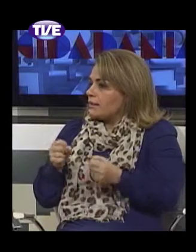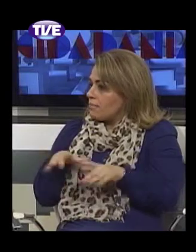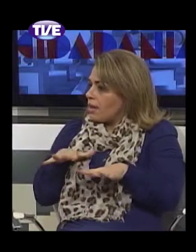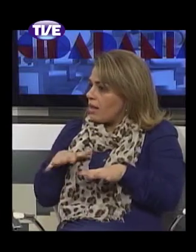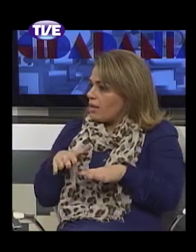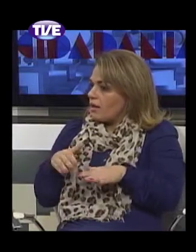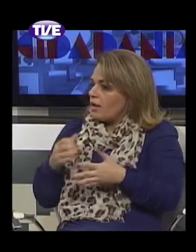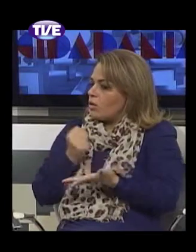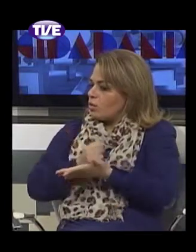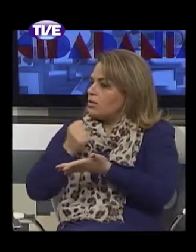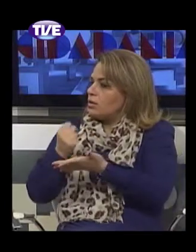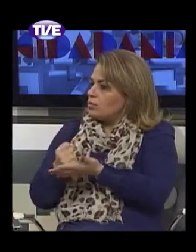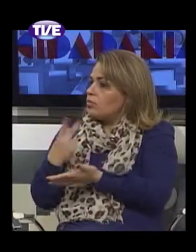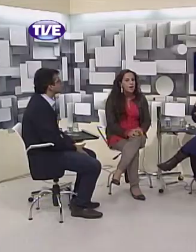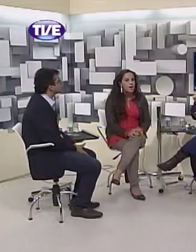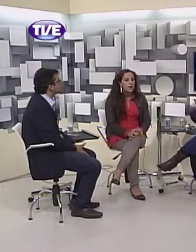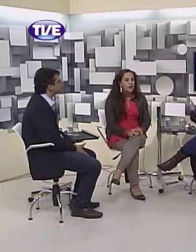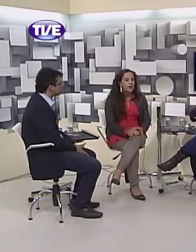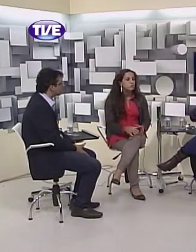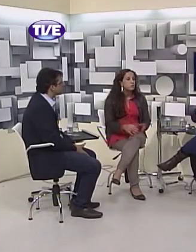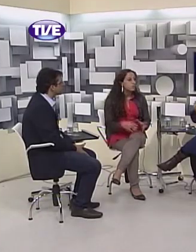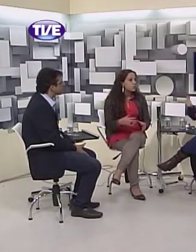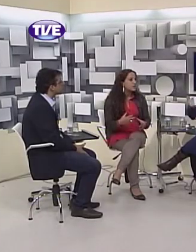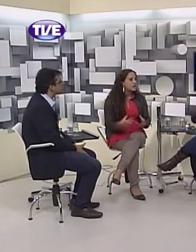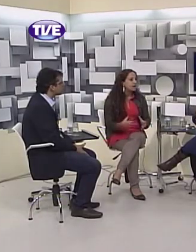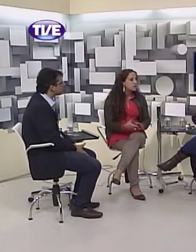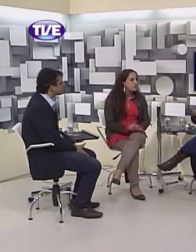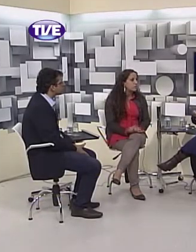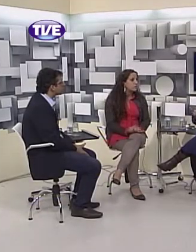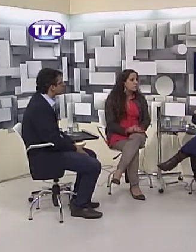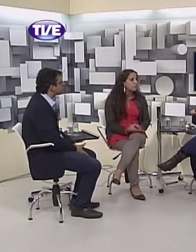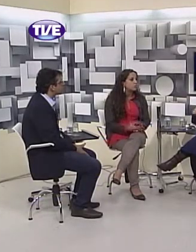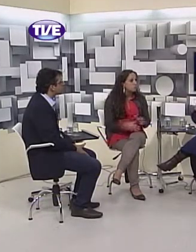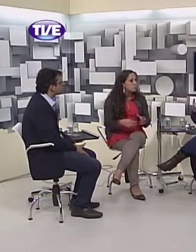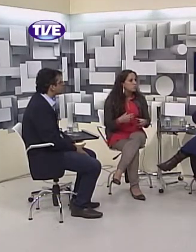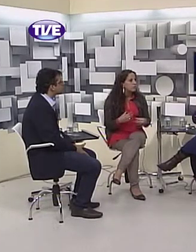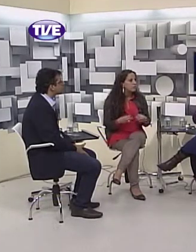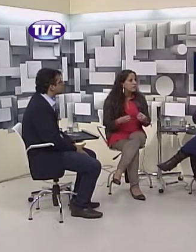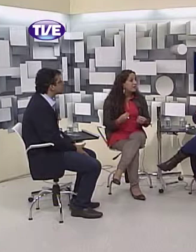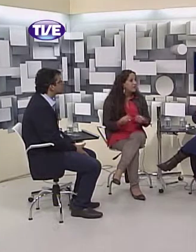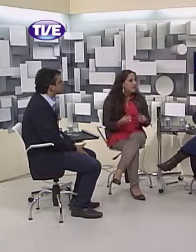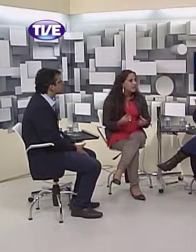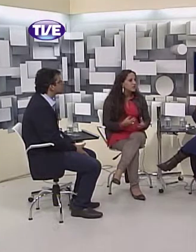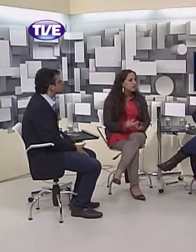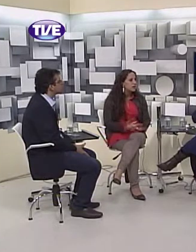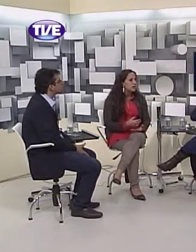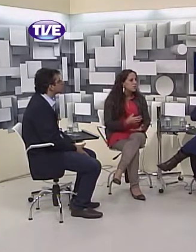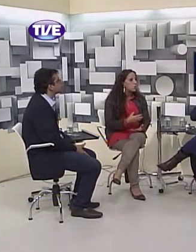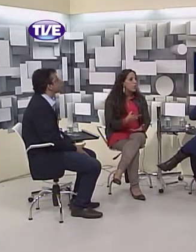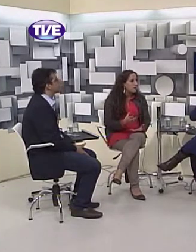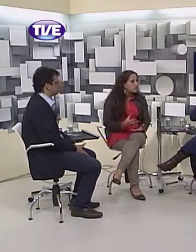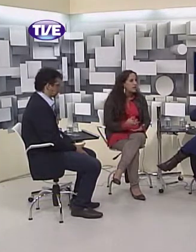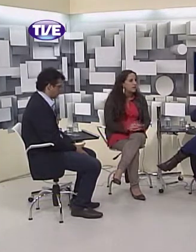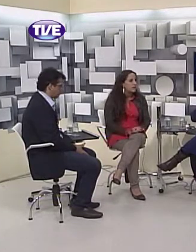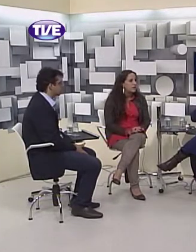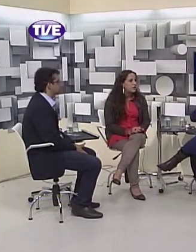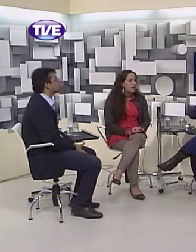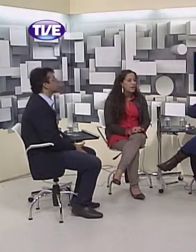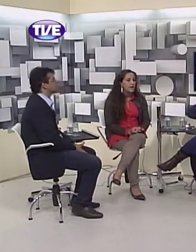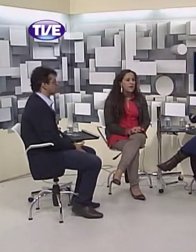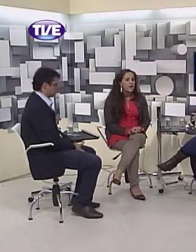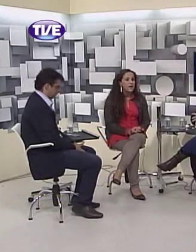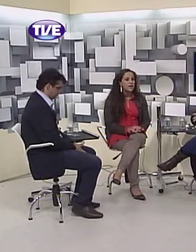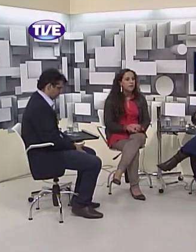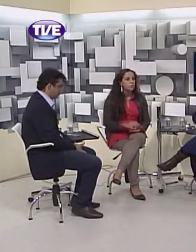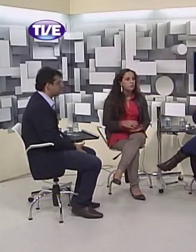traduzirem o debate que nós fizemos. Porém, os dois contratados que foram não tinham uma habilidade, assim, mais corrente da